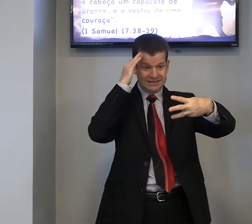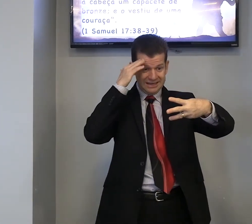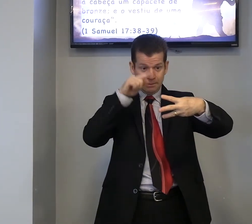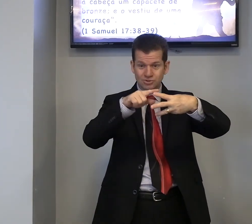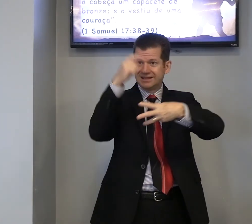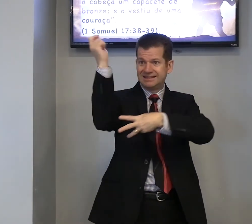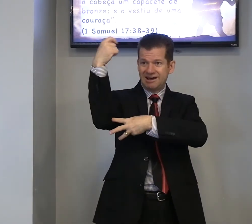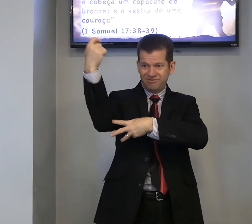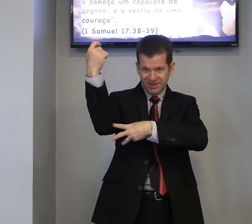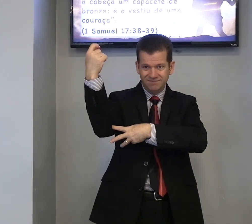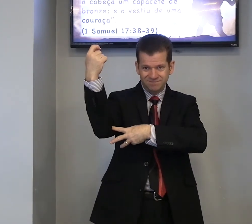entendemos, Davi,